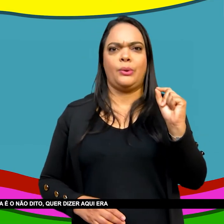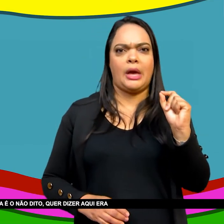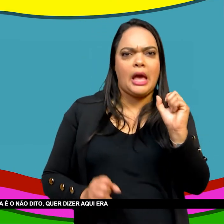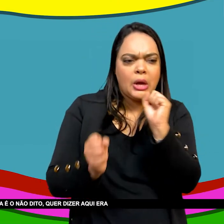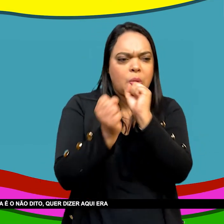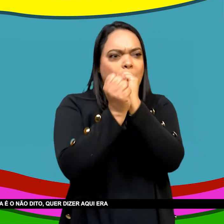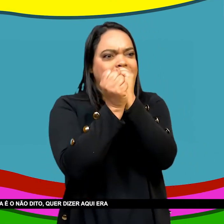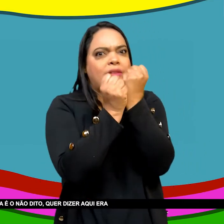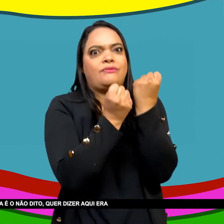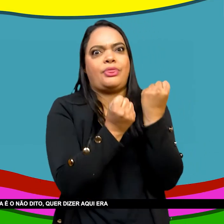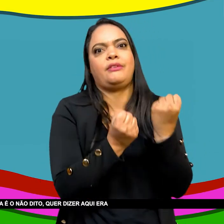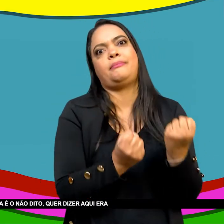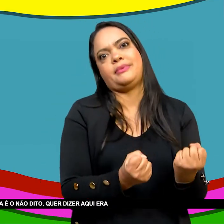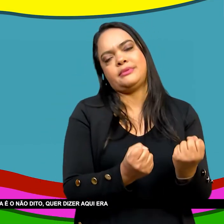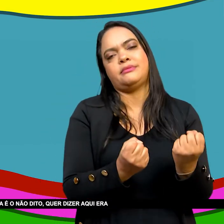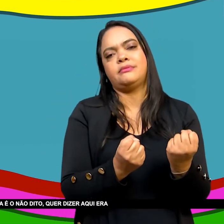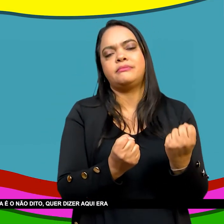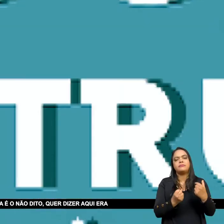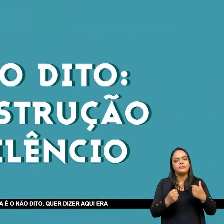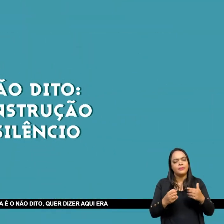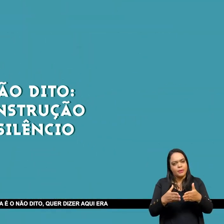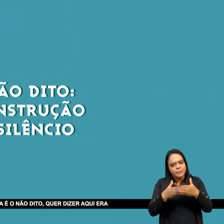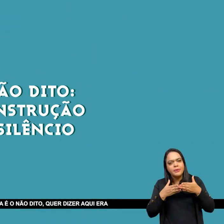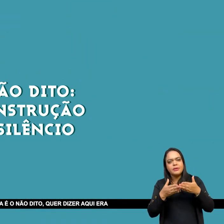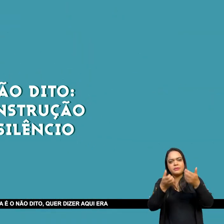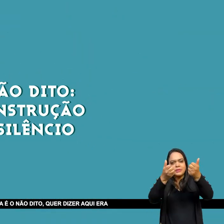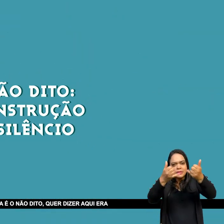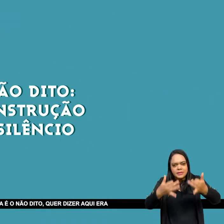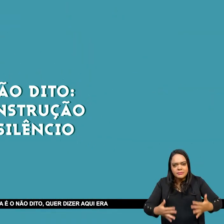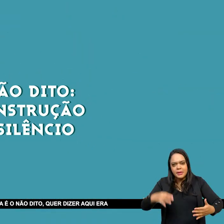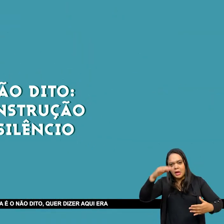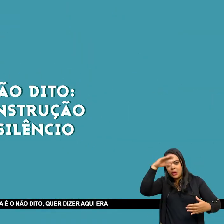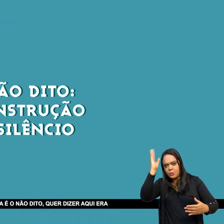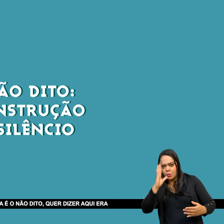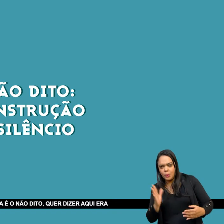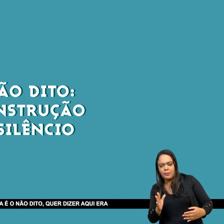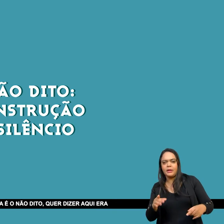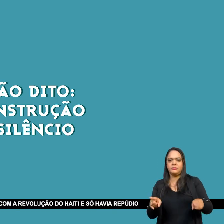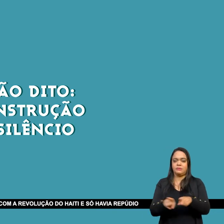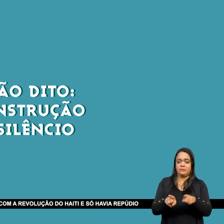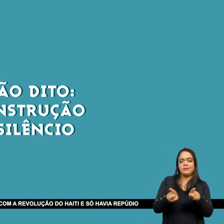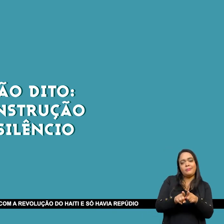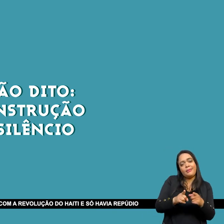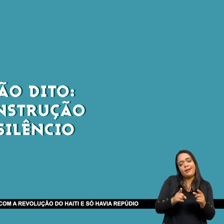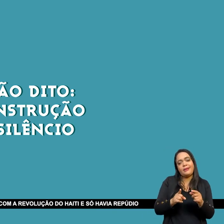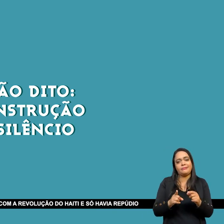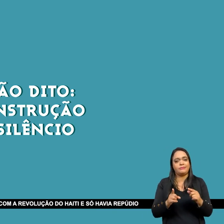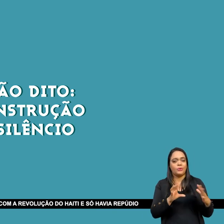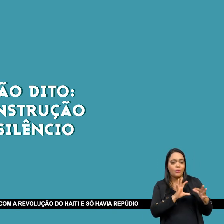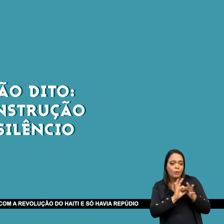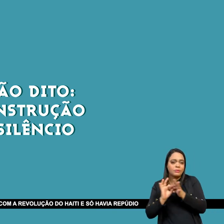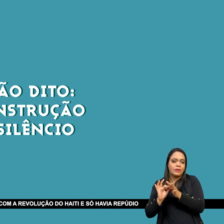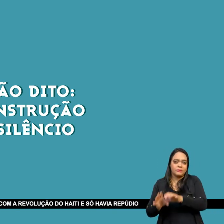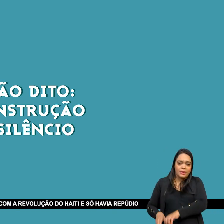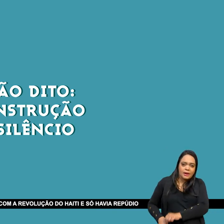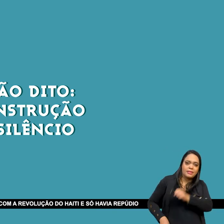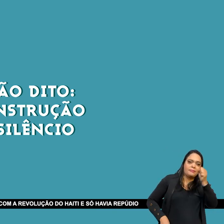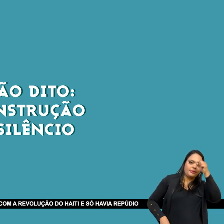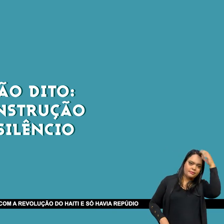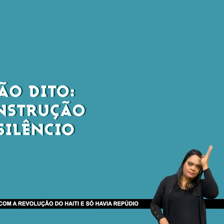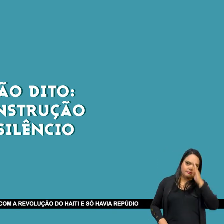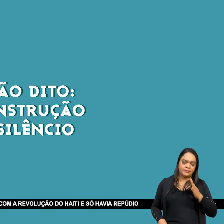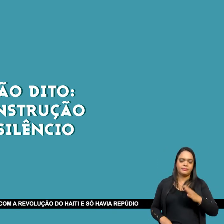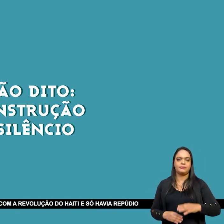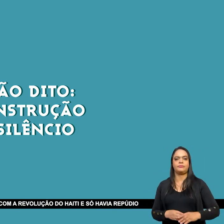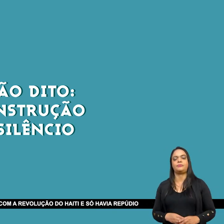Quanto em boa parte Da historiografia É o não dito Quer dizer Aqui era escravista Era monárquico Então não tem